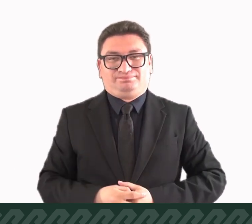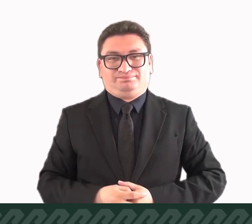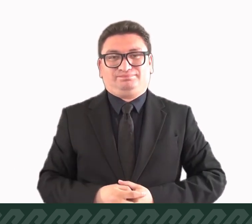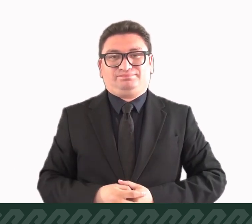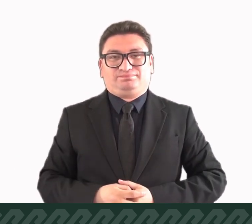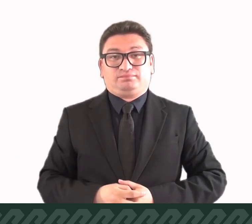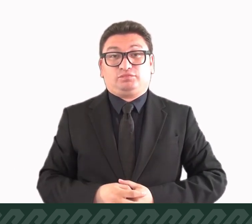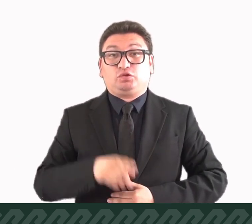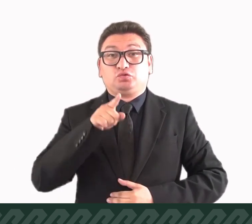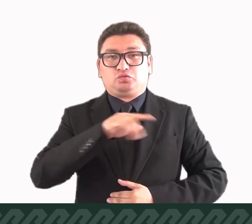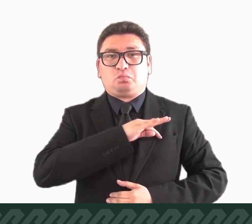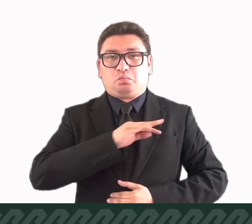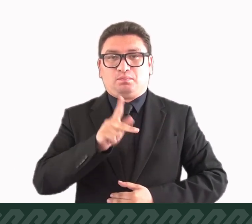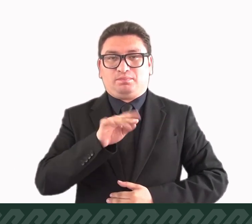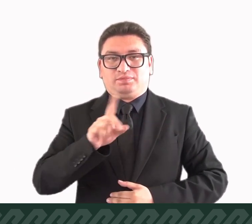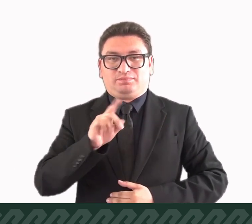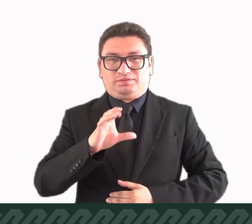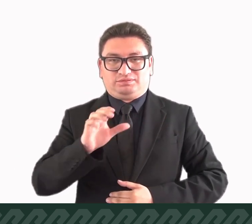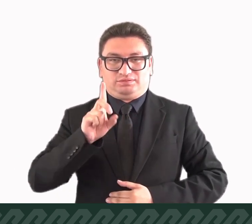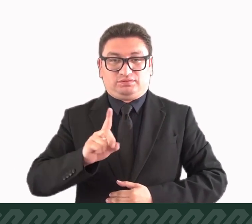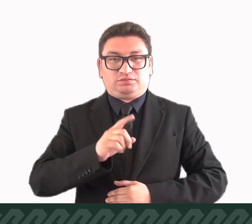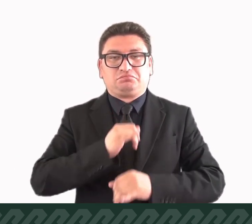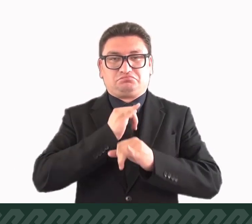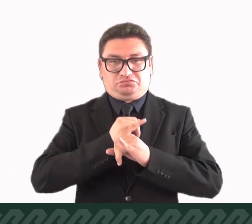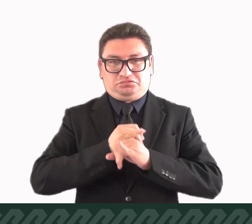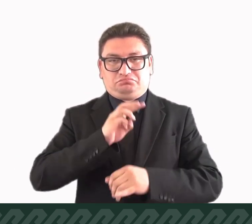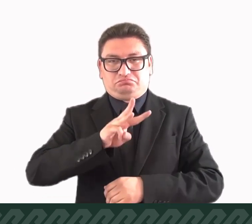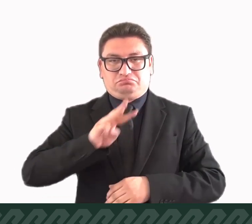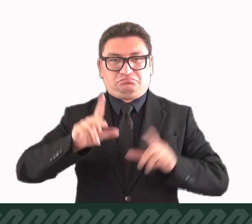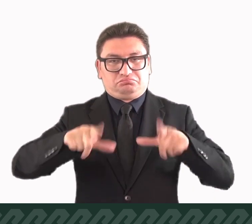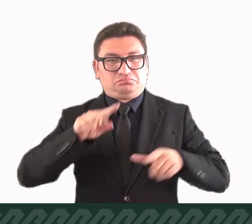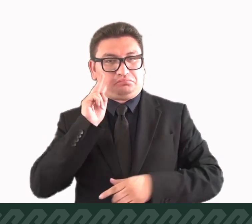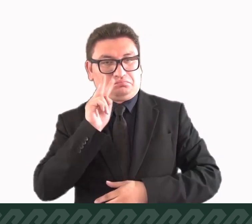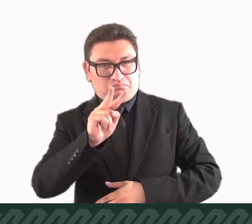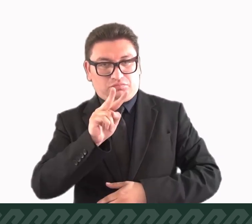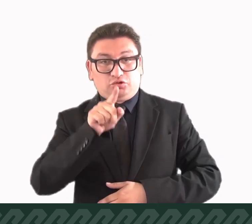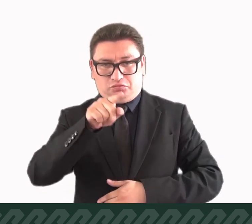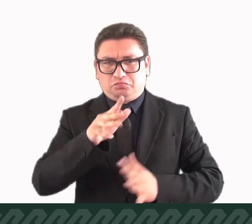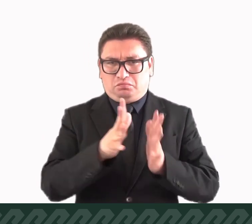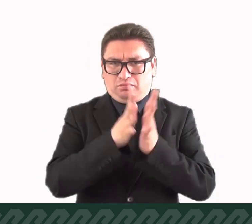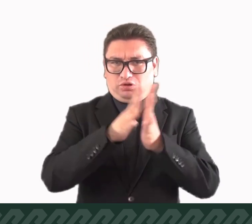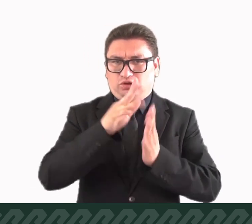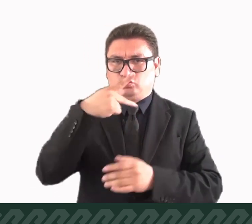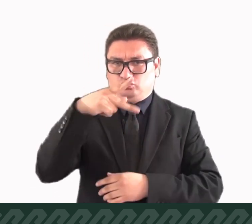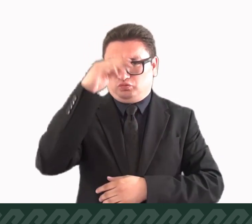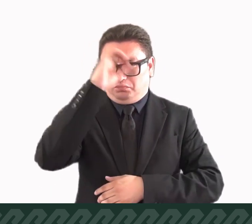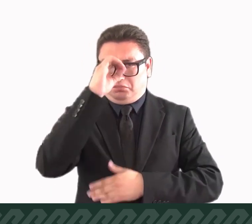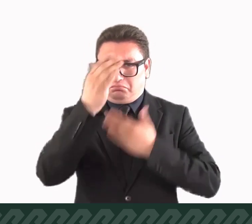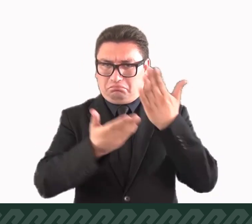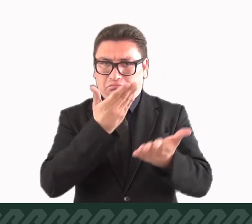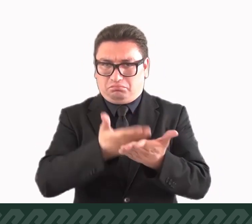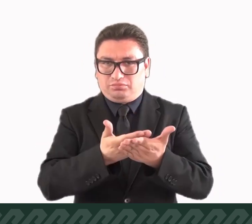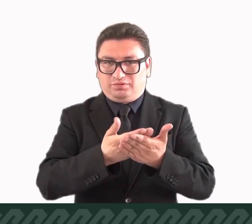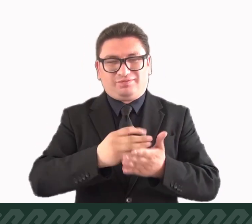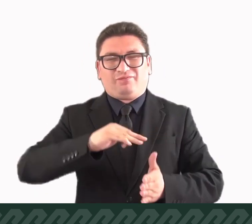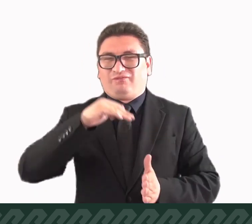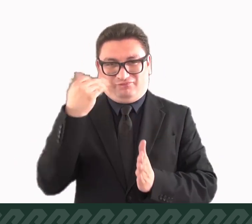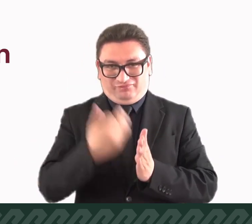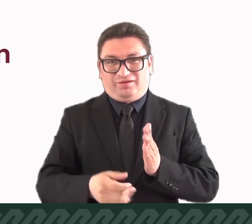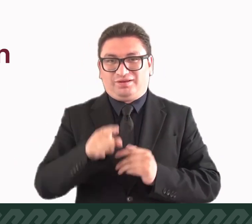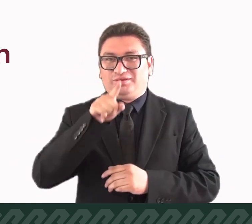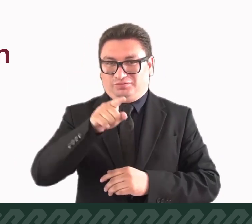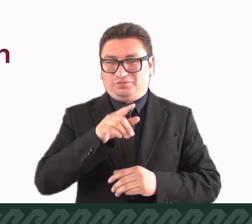discapacidad. Consulta el PIT-PCD en nuestra página de internet y participa dando tu opinión.